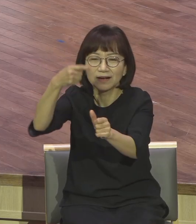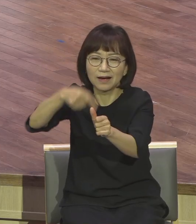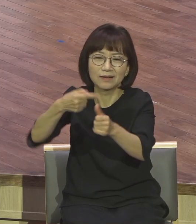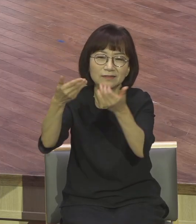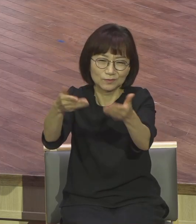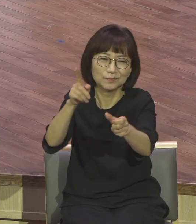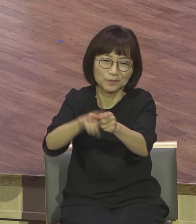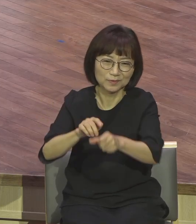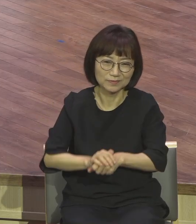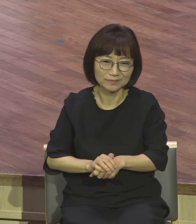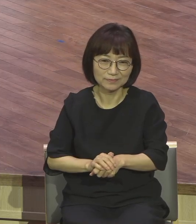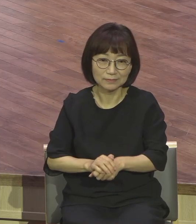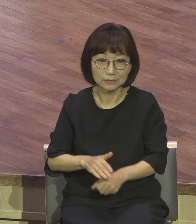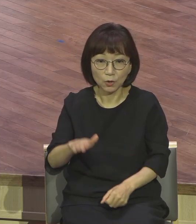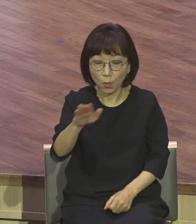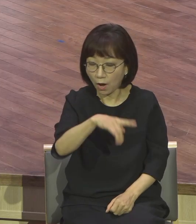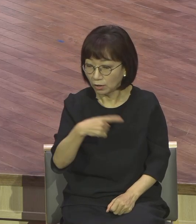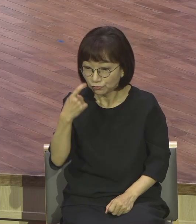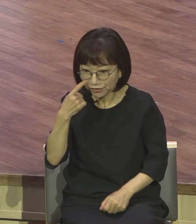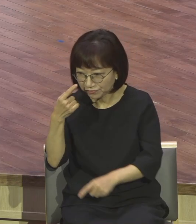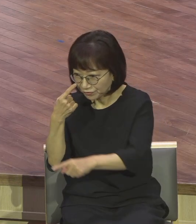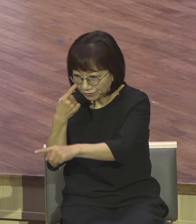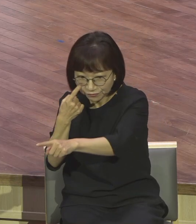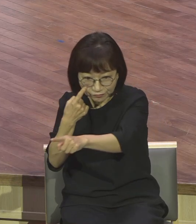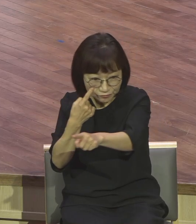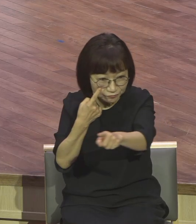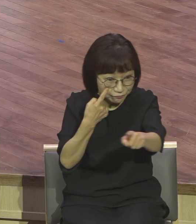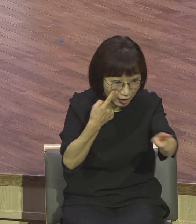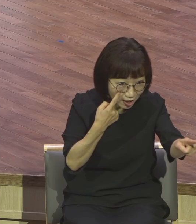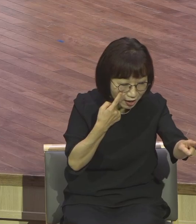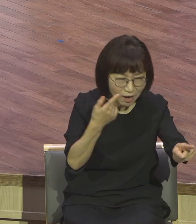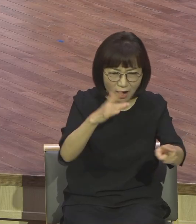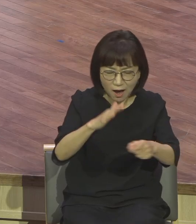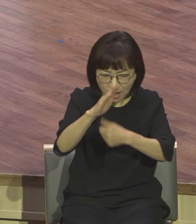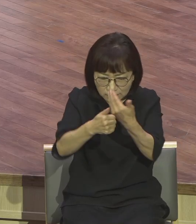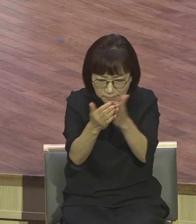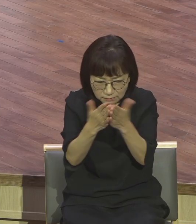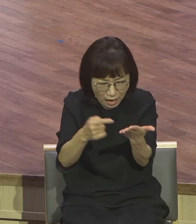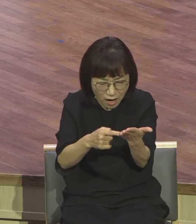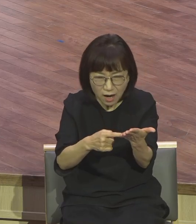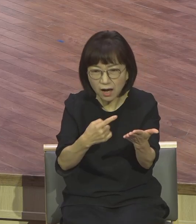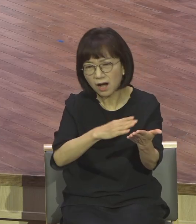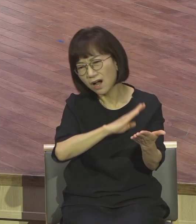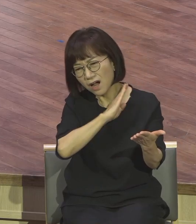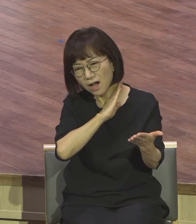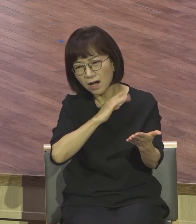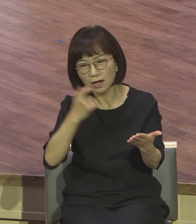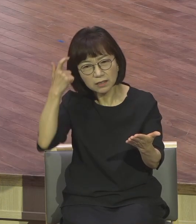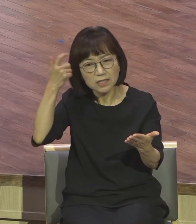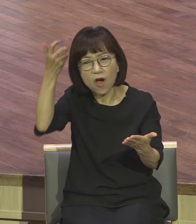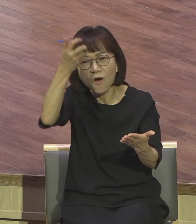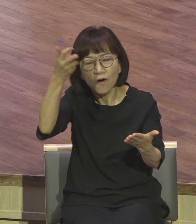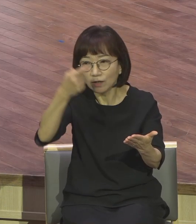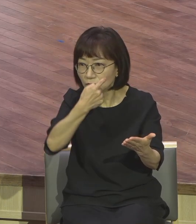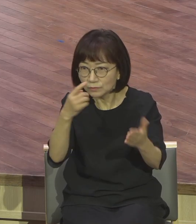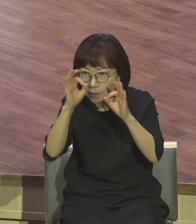성경은 영적인 실체에 대해서 아주 구체적으로 정확하게 그렇게 보여주고 있습니다.